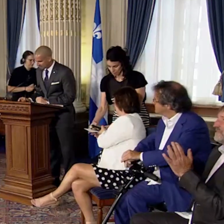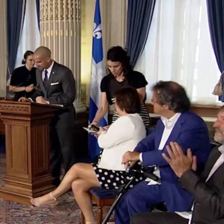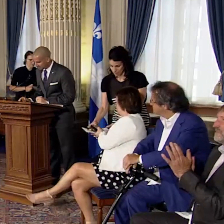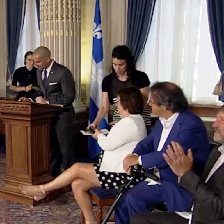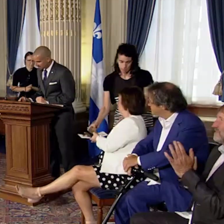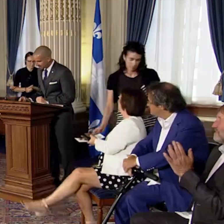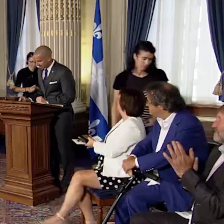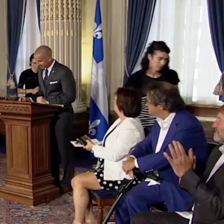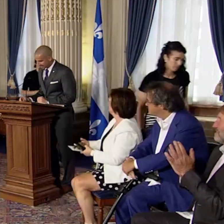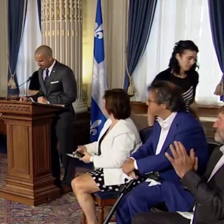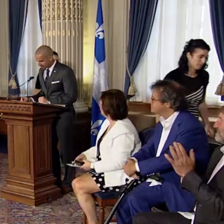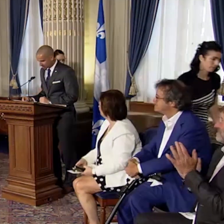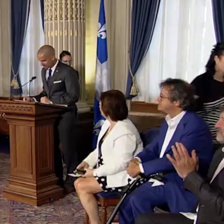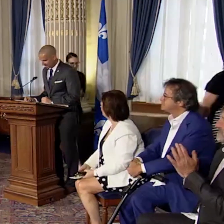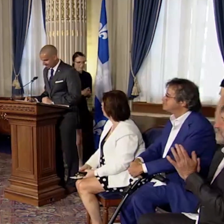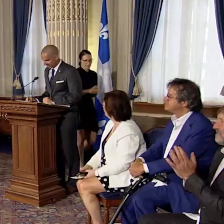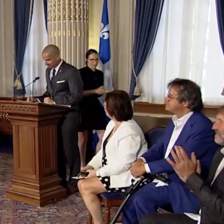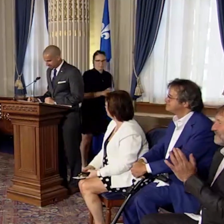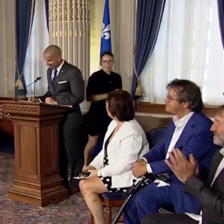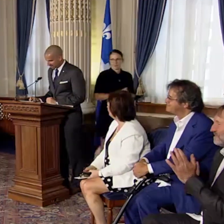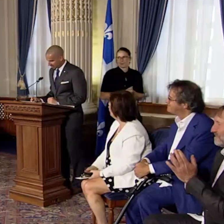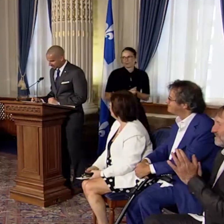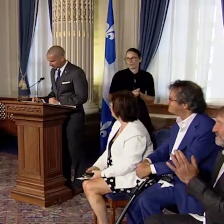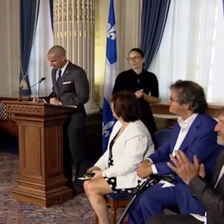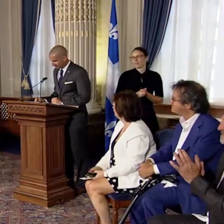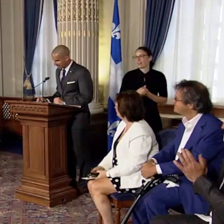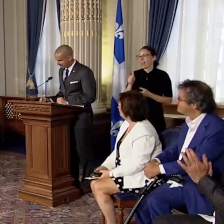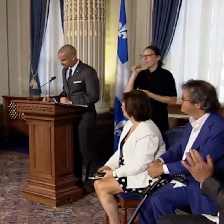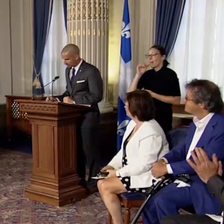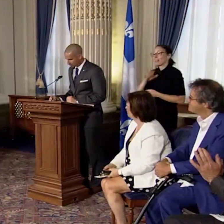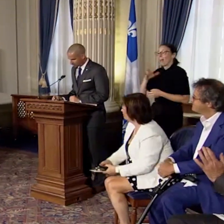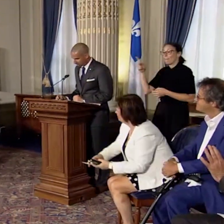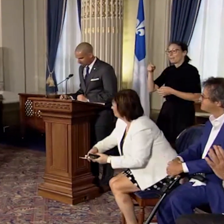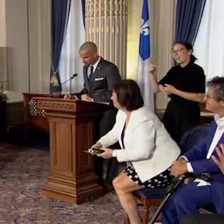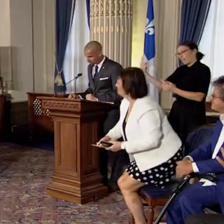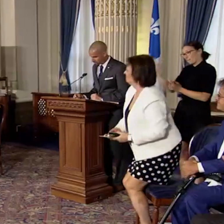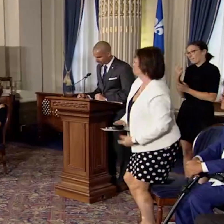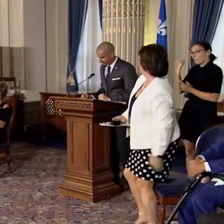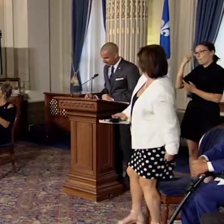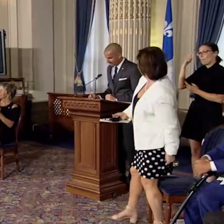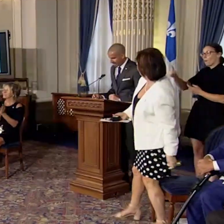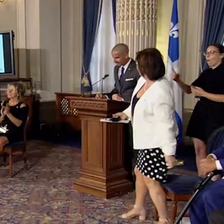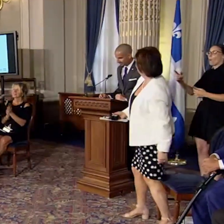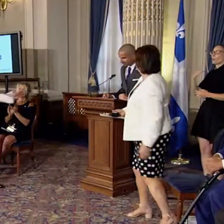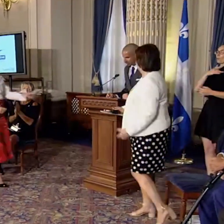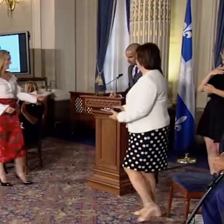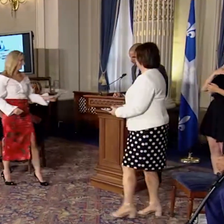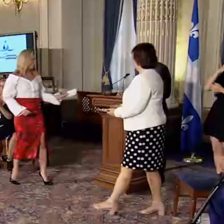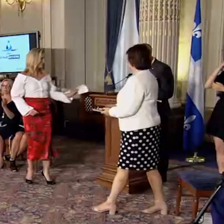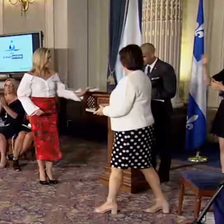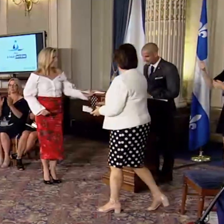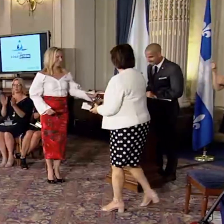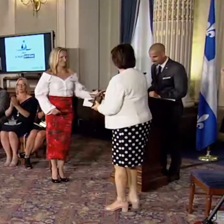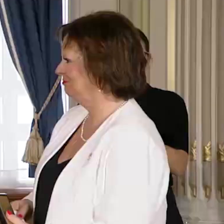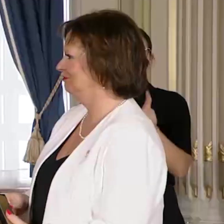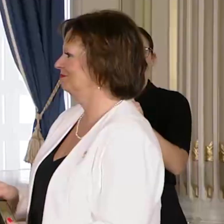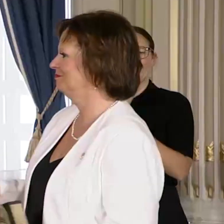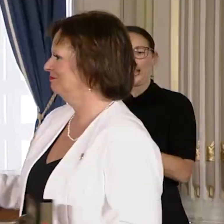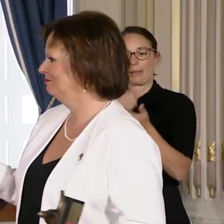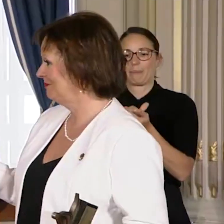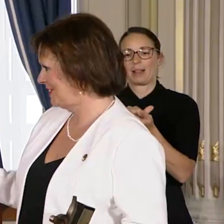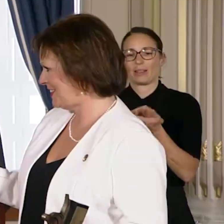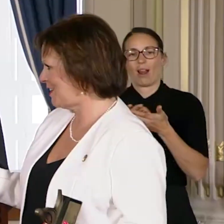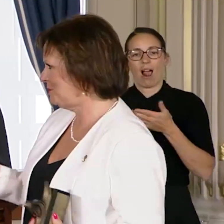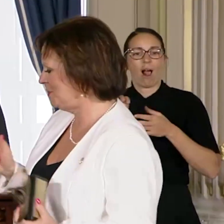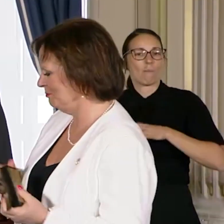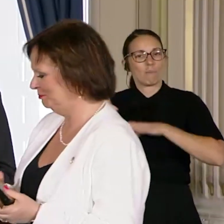J'invite Mme Picard à s'approcher pour la remise officielle de la mention coup de cœur du jury, ainsi qu'une bourse de 5 000 $